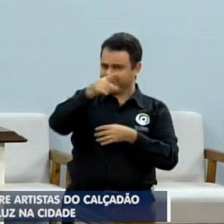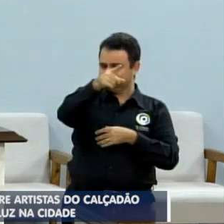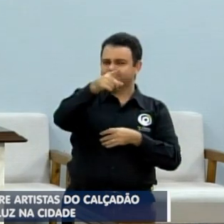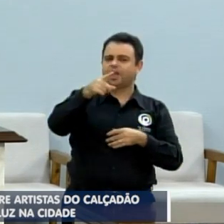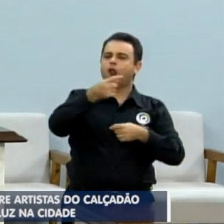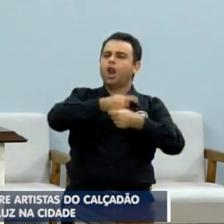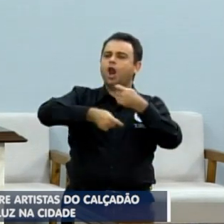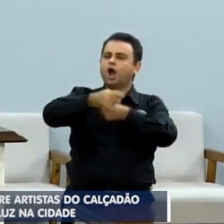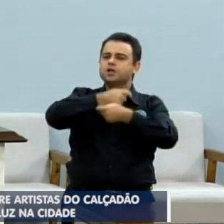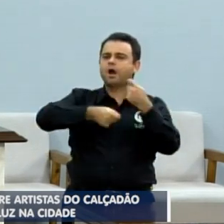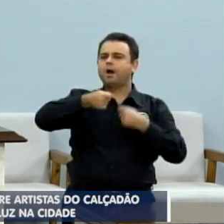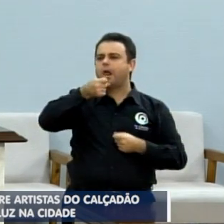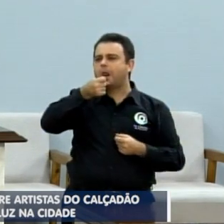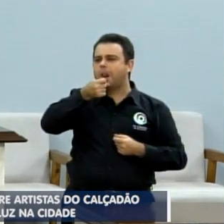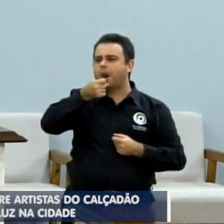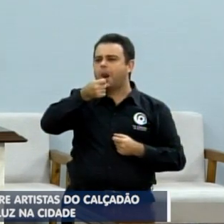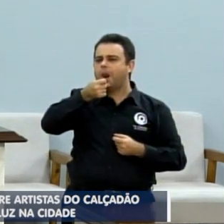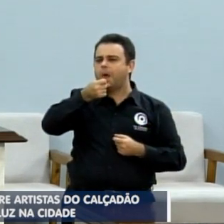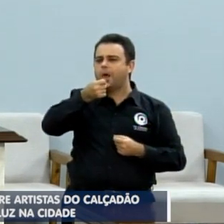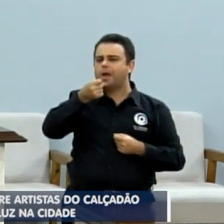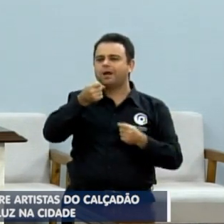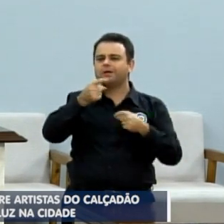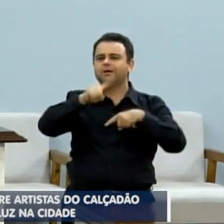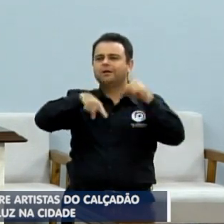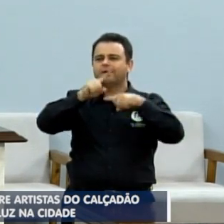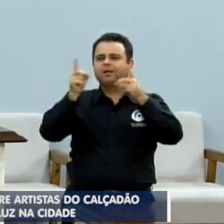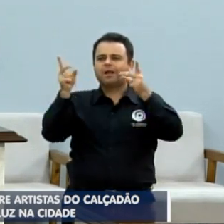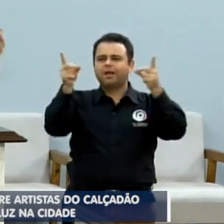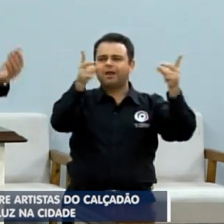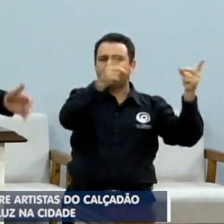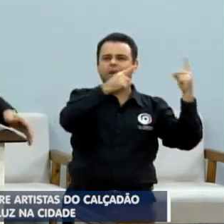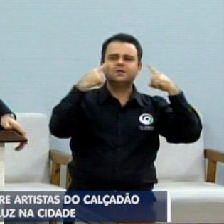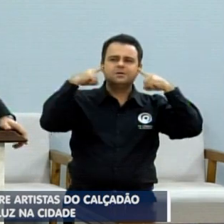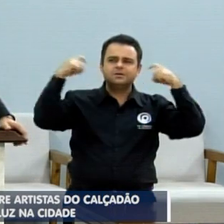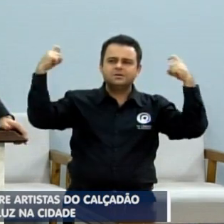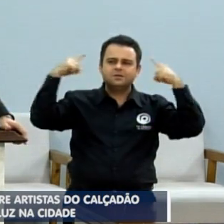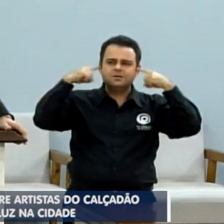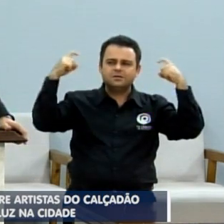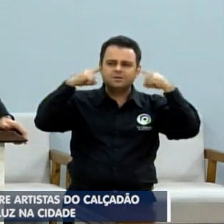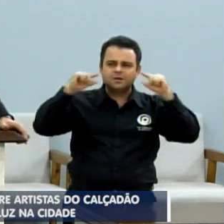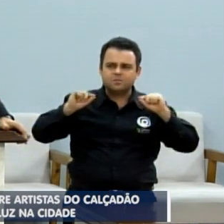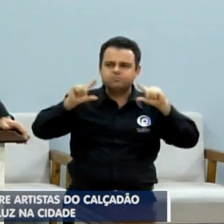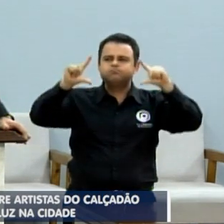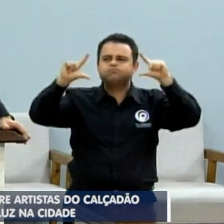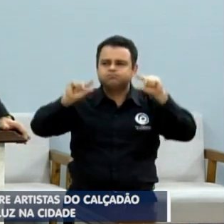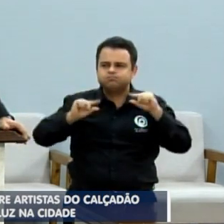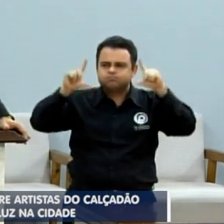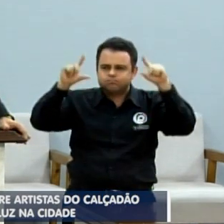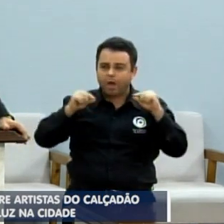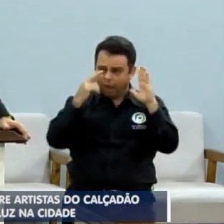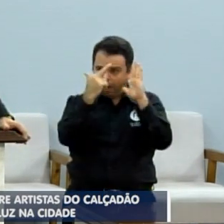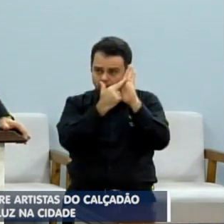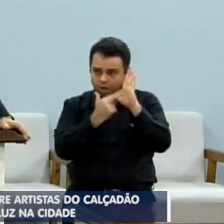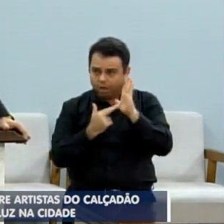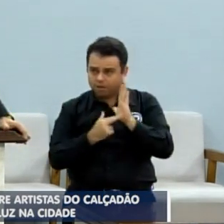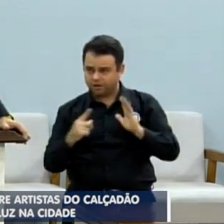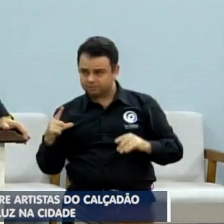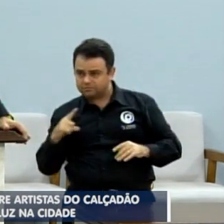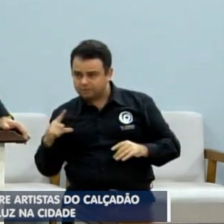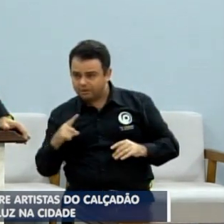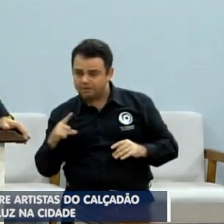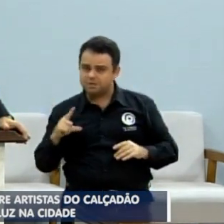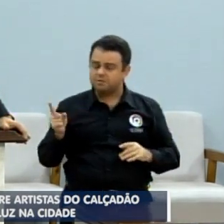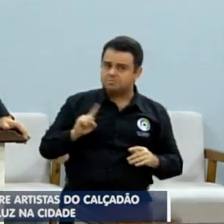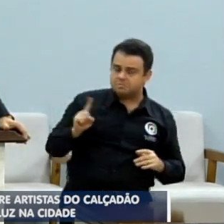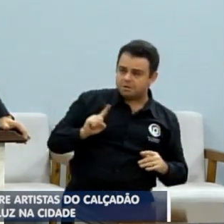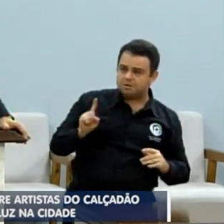Quais são as burocracias? Qual é o limite de som decibéis? Existe algum critério? Antes de